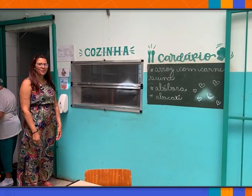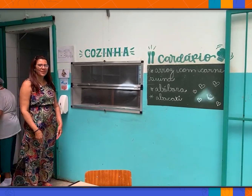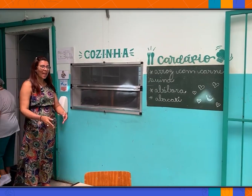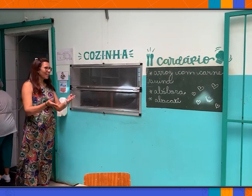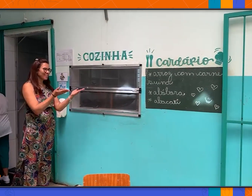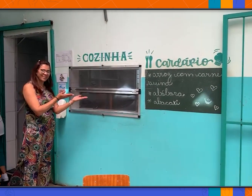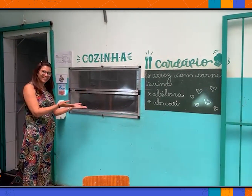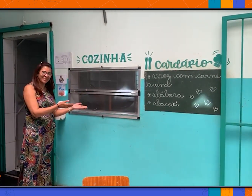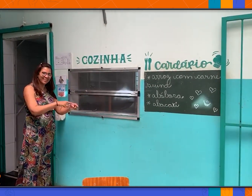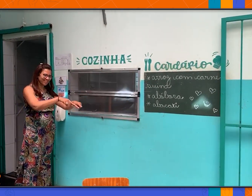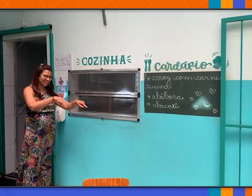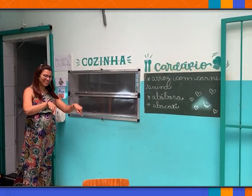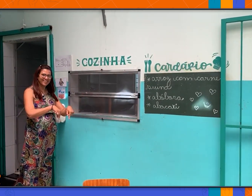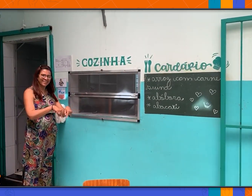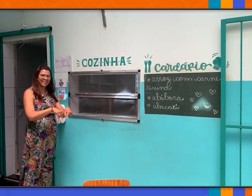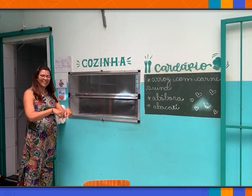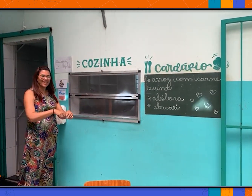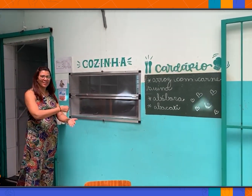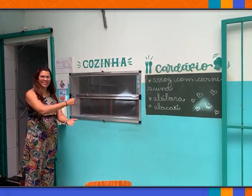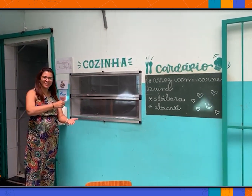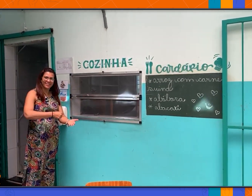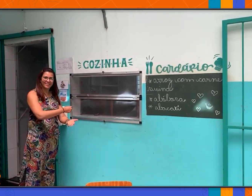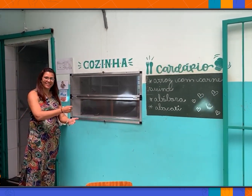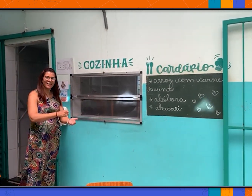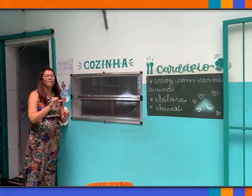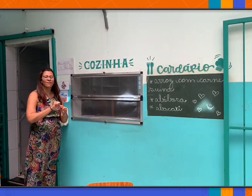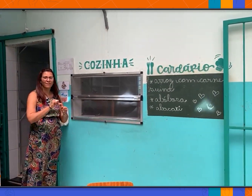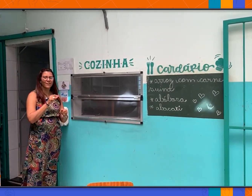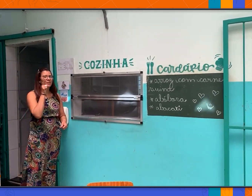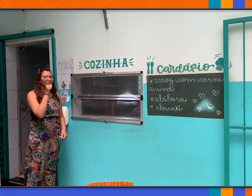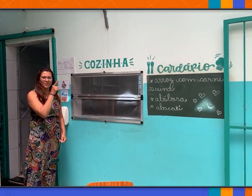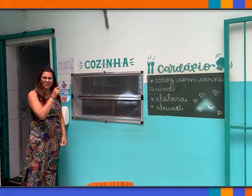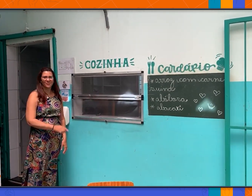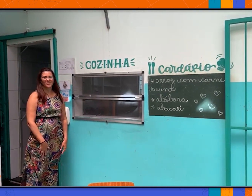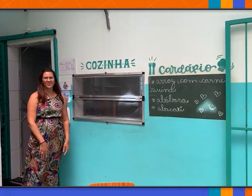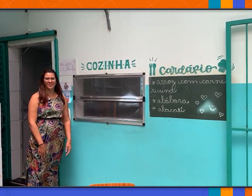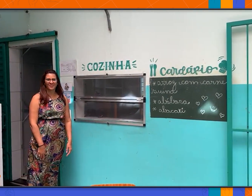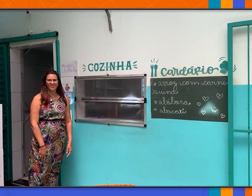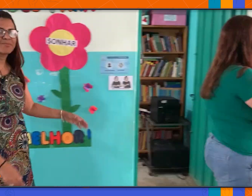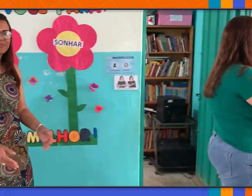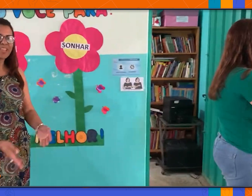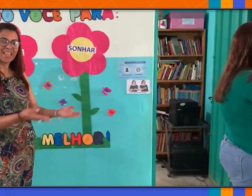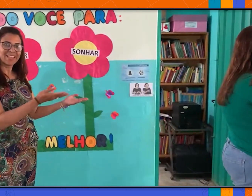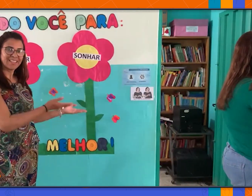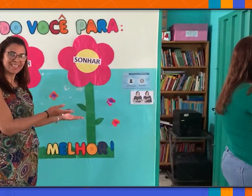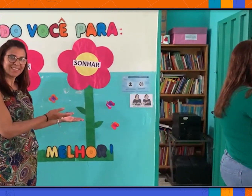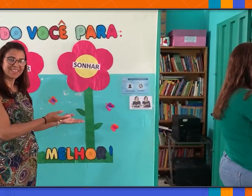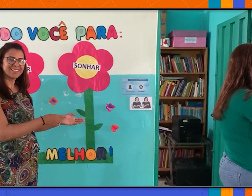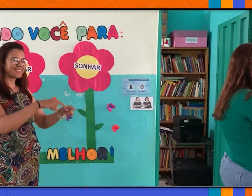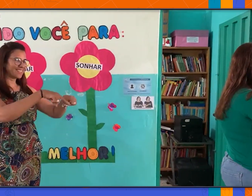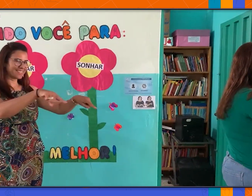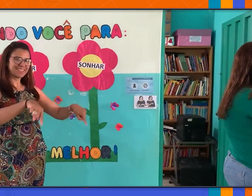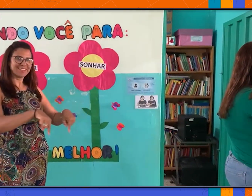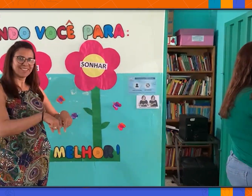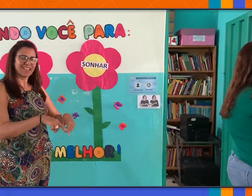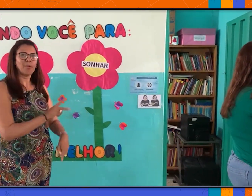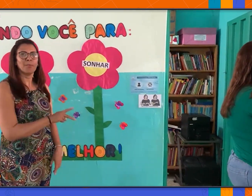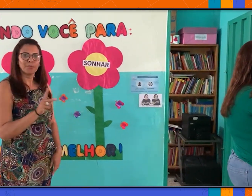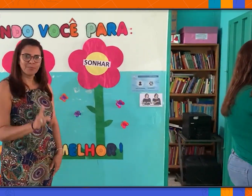Aqui a nossa cozinha, que é feito todos os lanches da escola. Aqui está a sala dos professores.